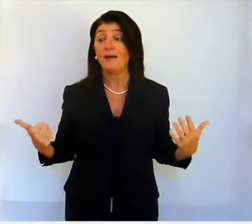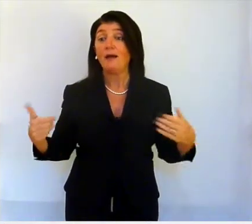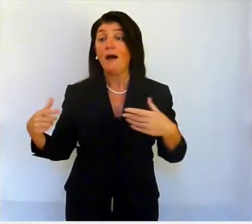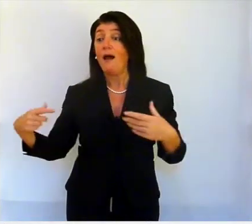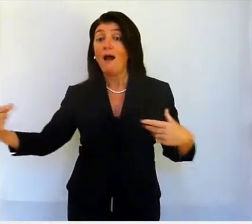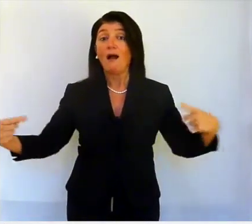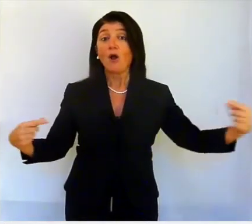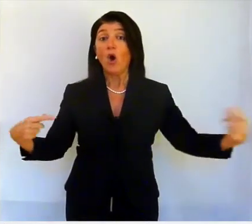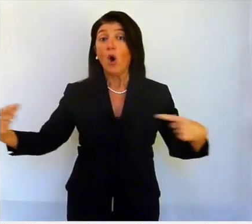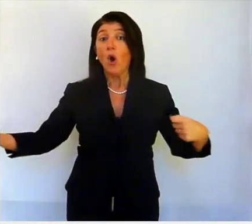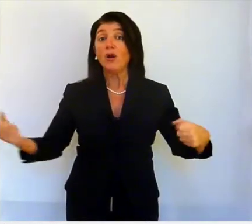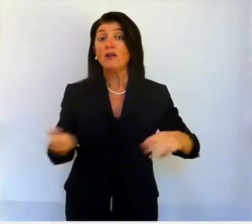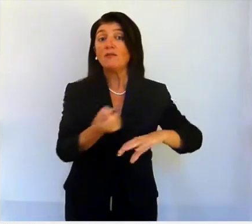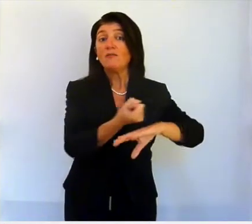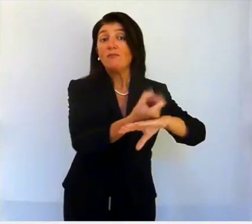stesso materiale.